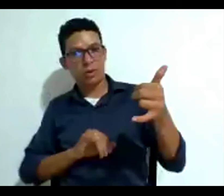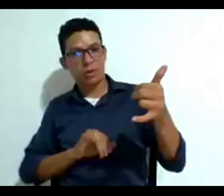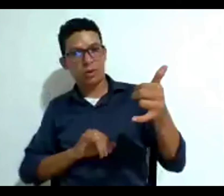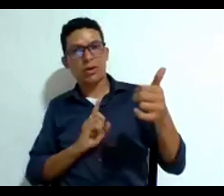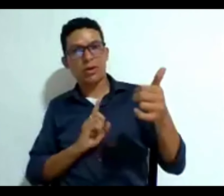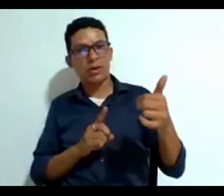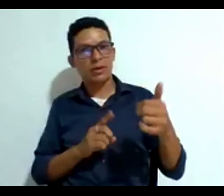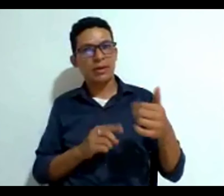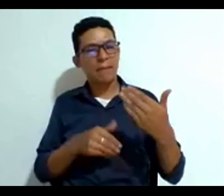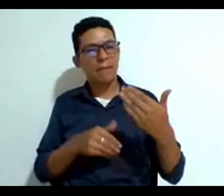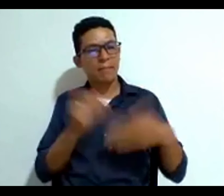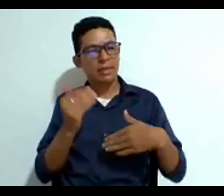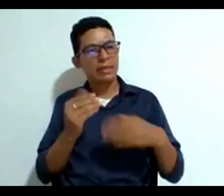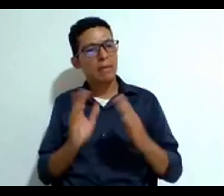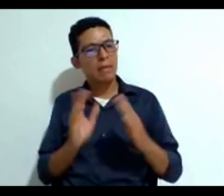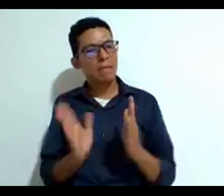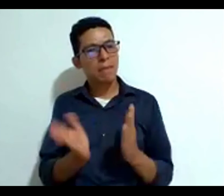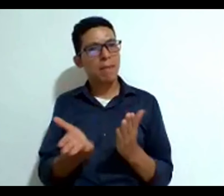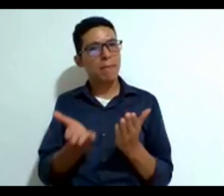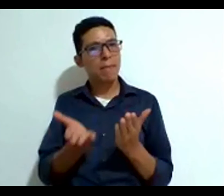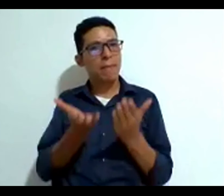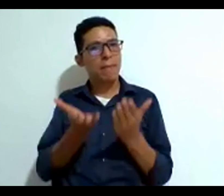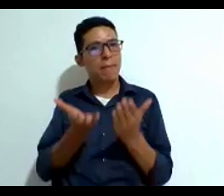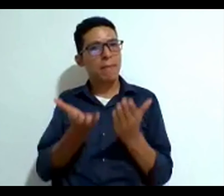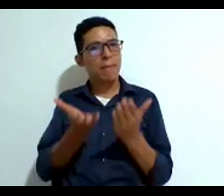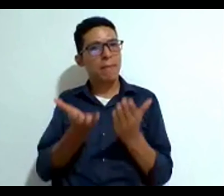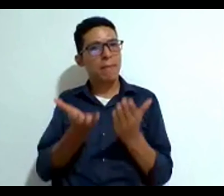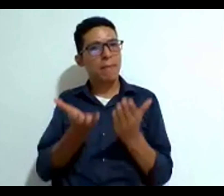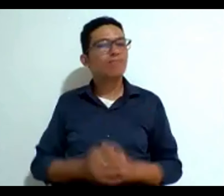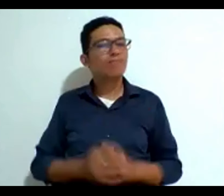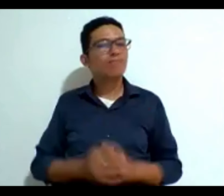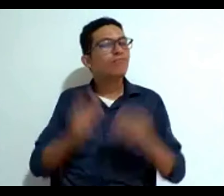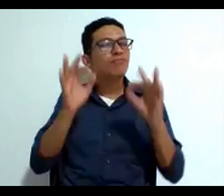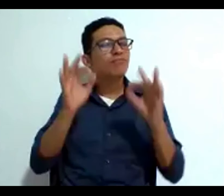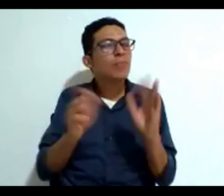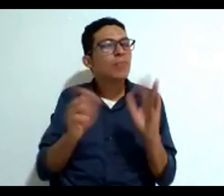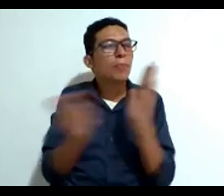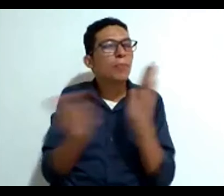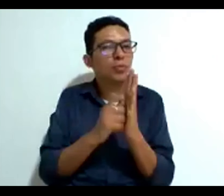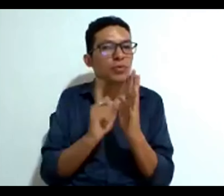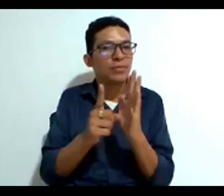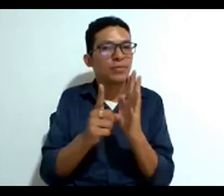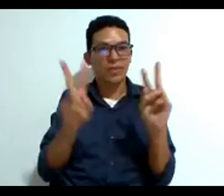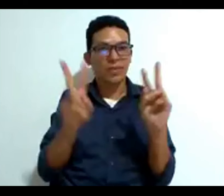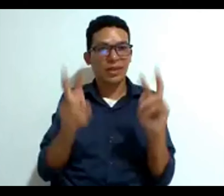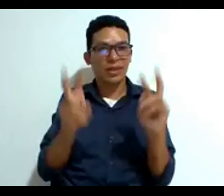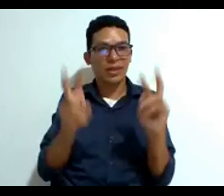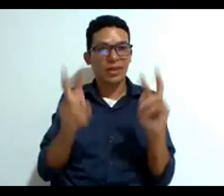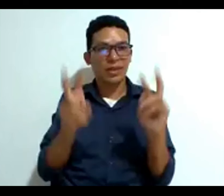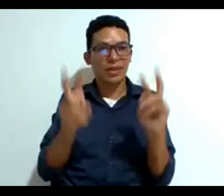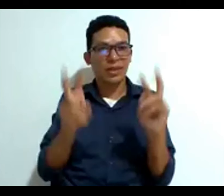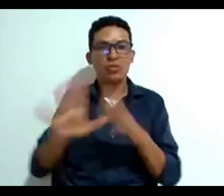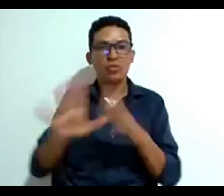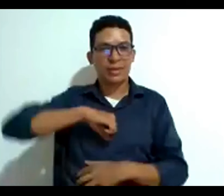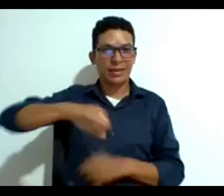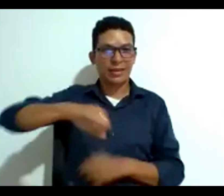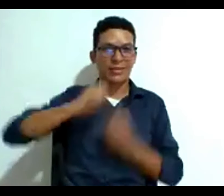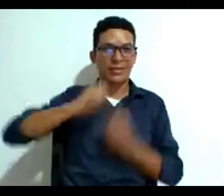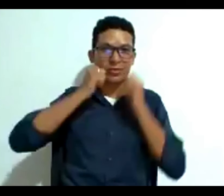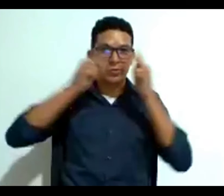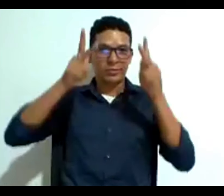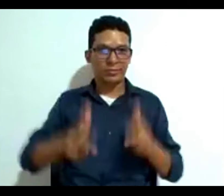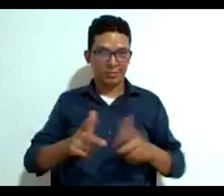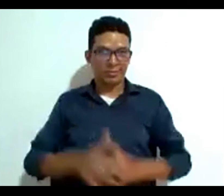cobrar mucha relevancia específicamente en el ámbito de la aparición de los derechos humanos entonces